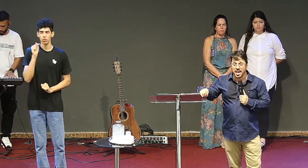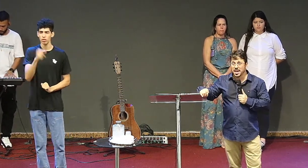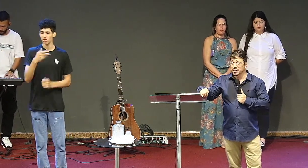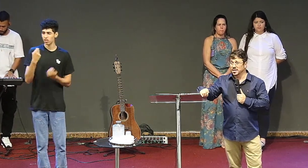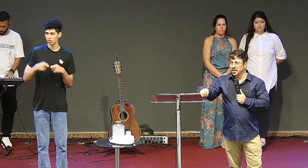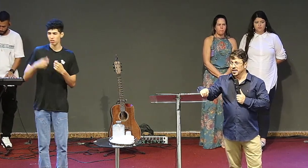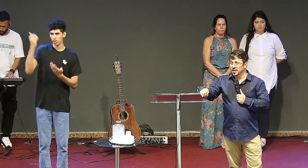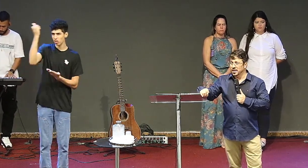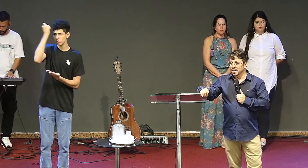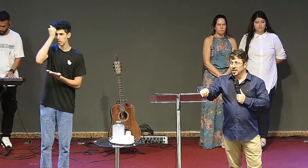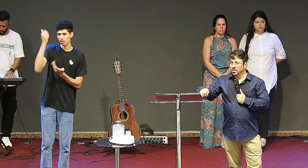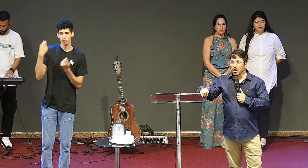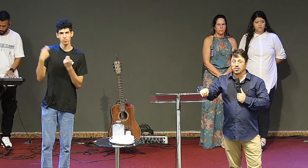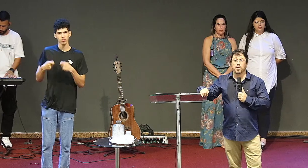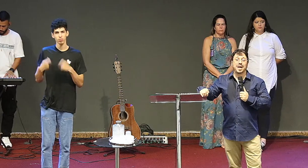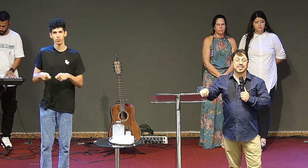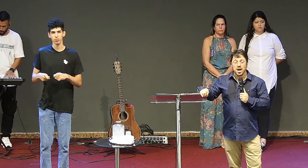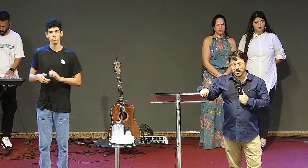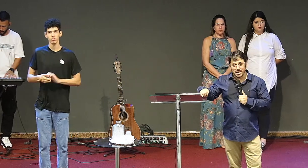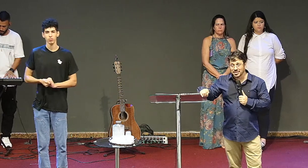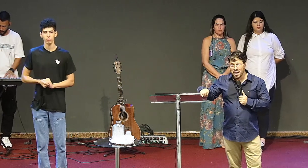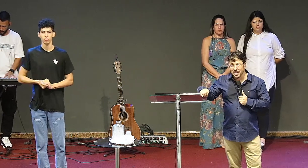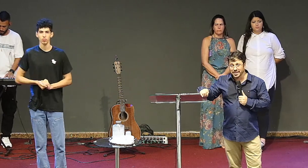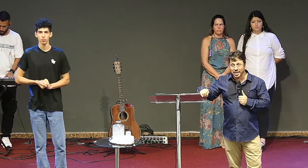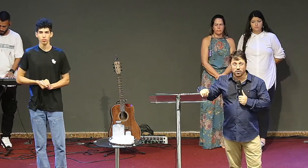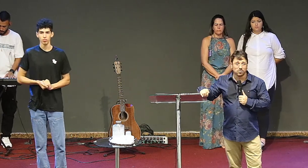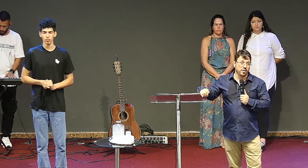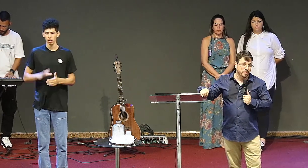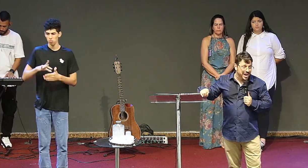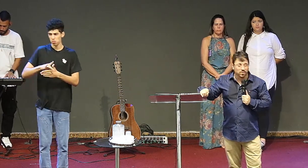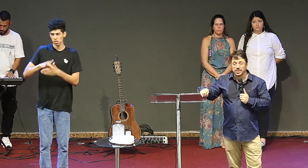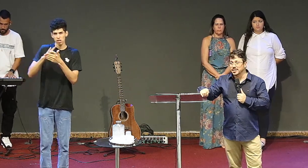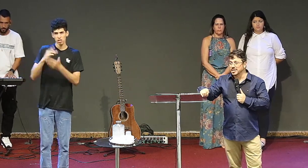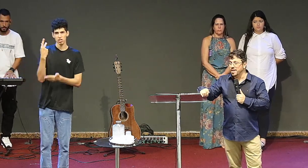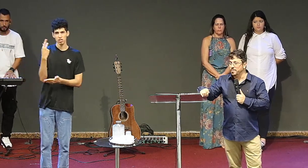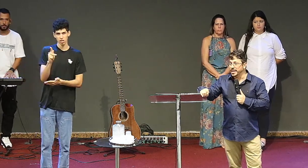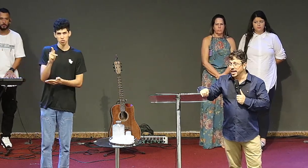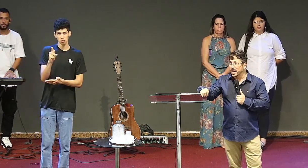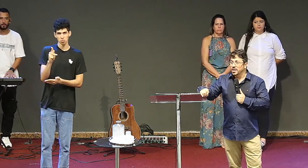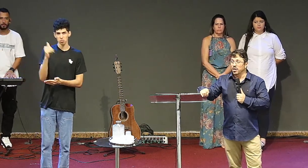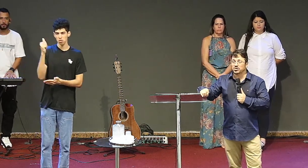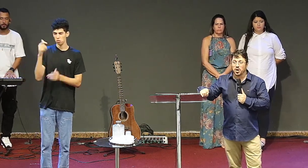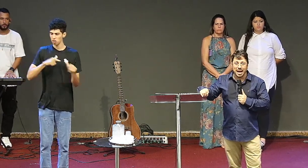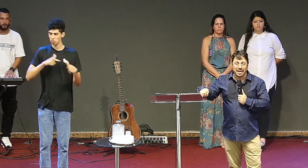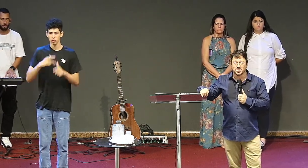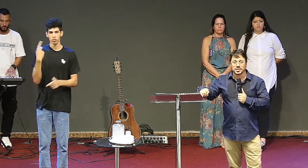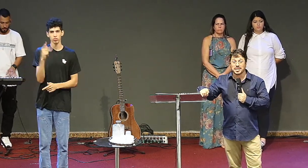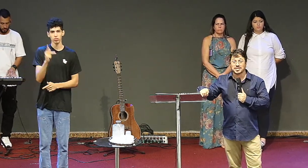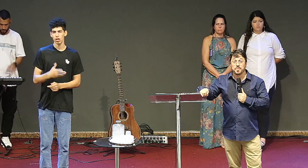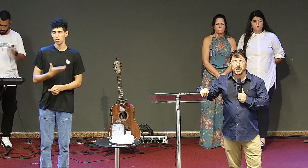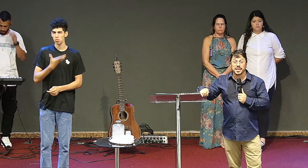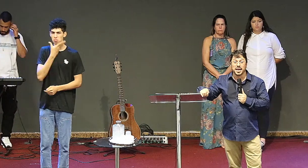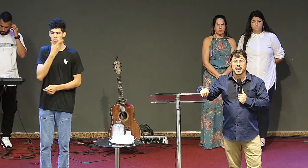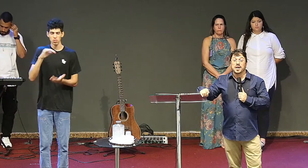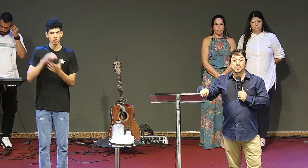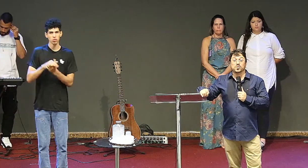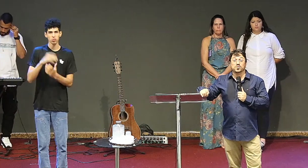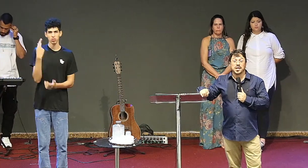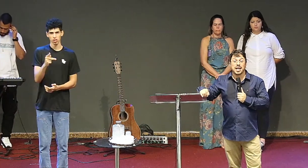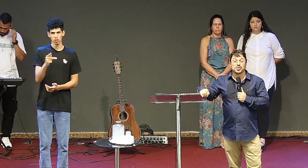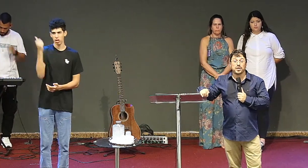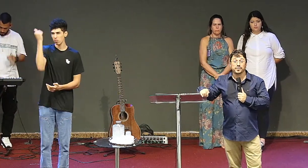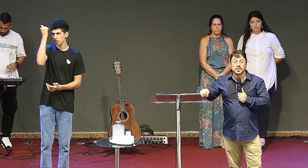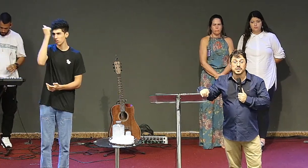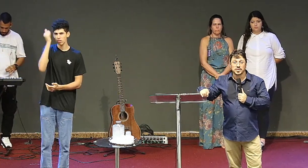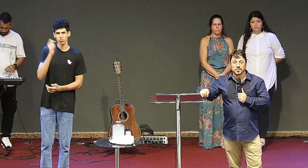é você não é o seu patrão que tem que se arrepender não é o seu emprego que tem que se arrepender não é o seu marido que tem que se arrepender para